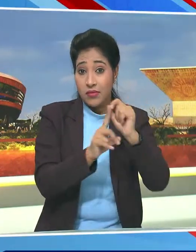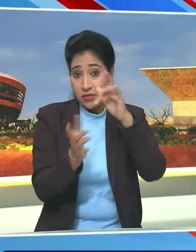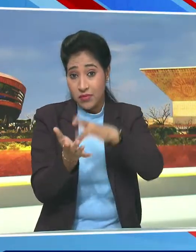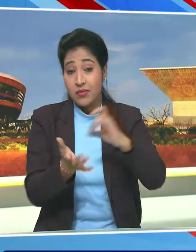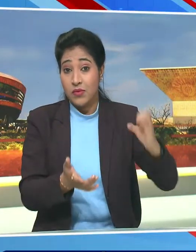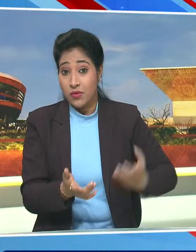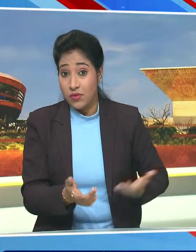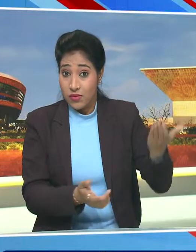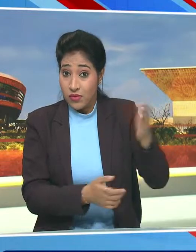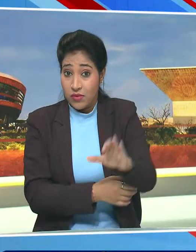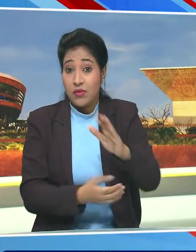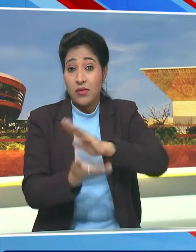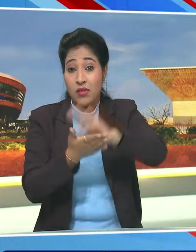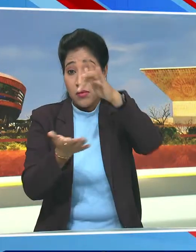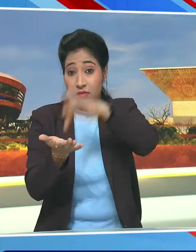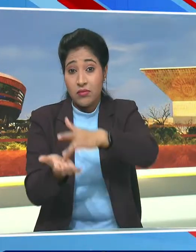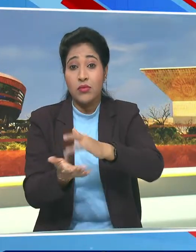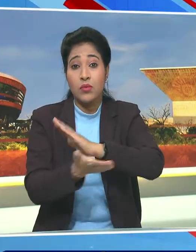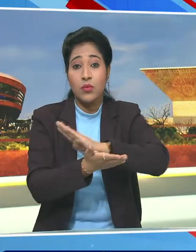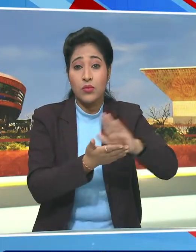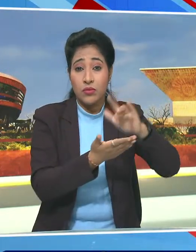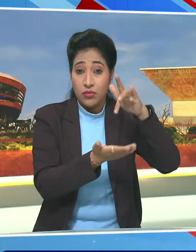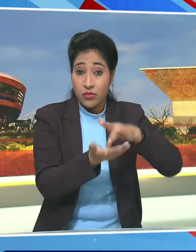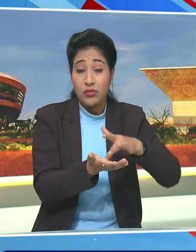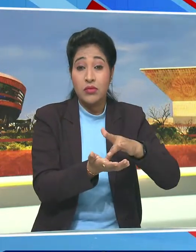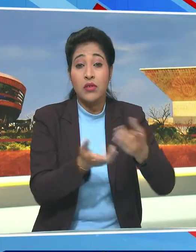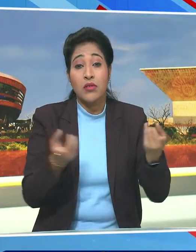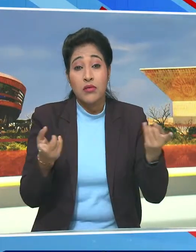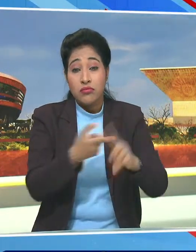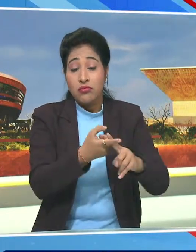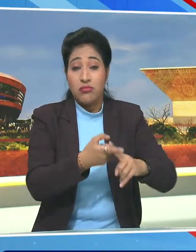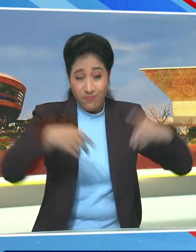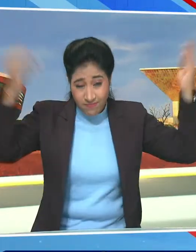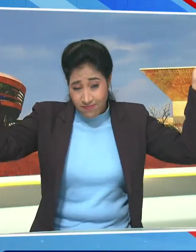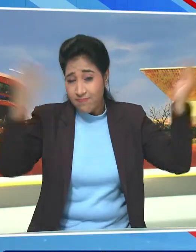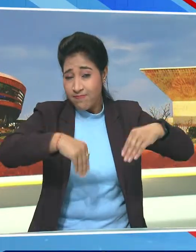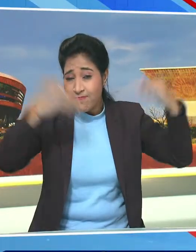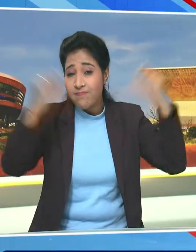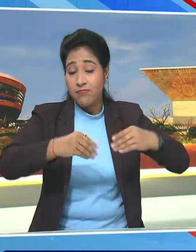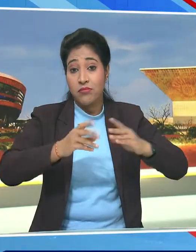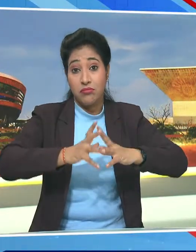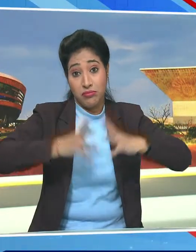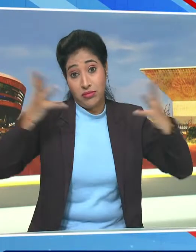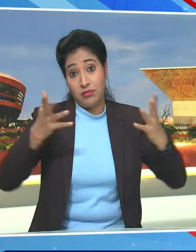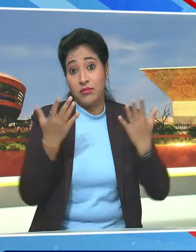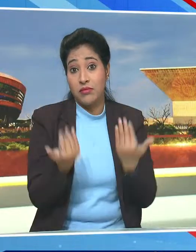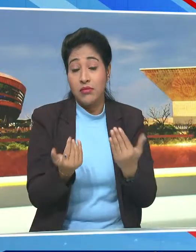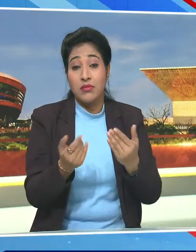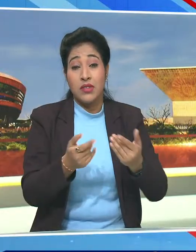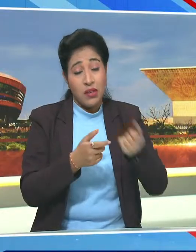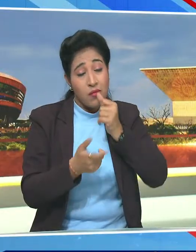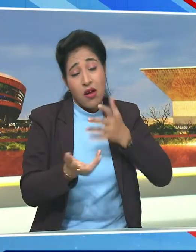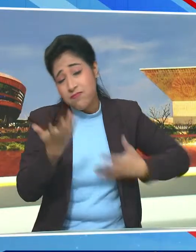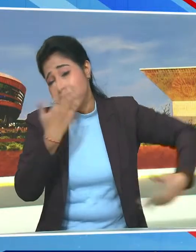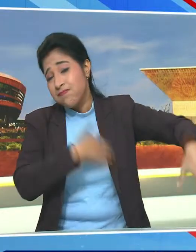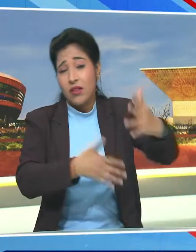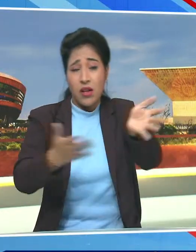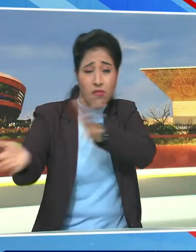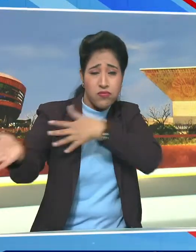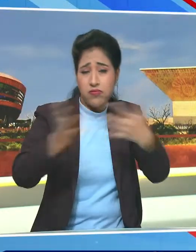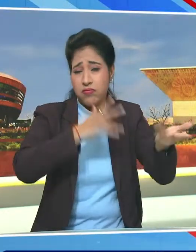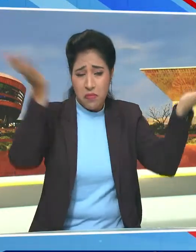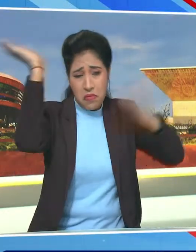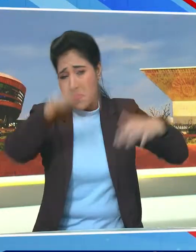कॉलकाता, हावडा और हुगली में तेज बारिश हो सकती है तूफान का आनप्रदेश